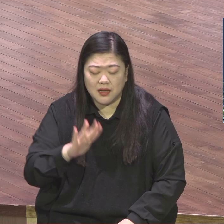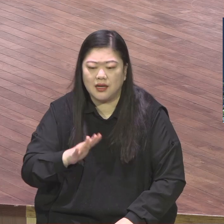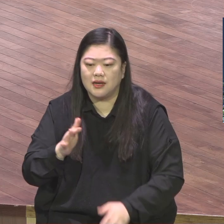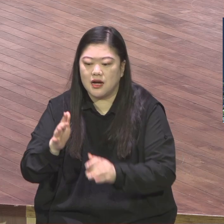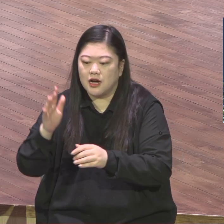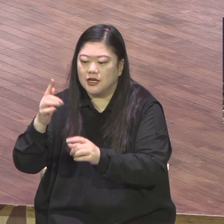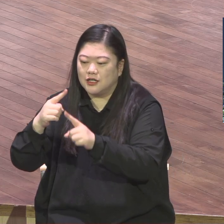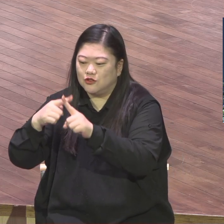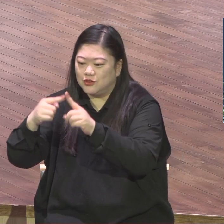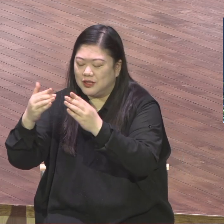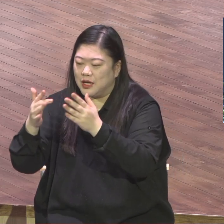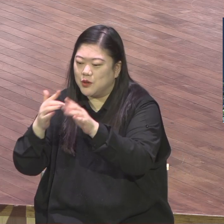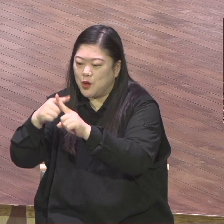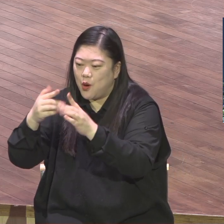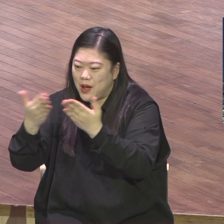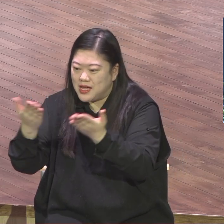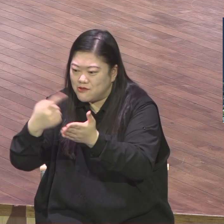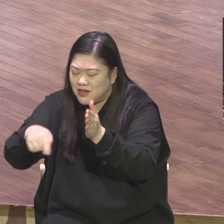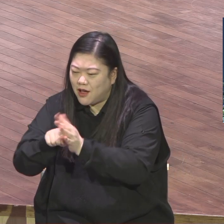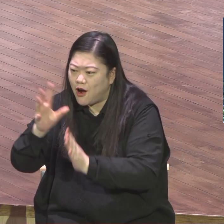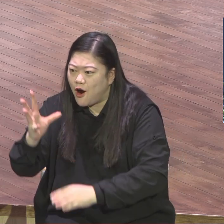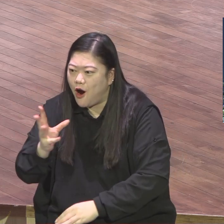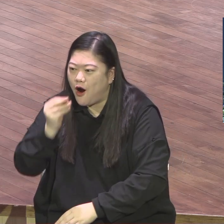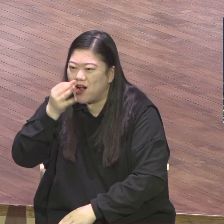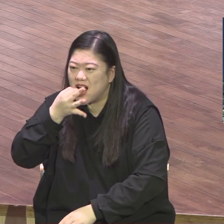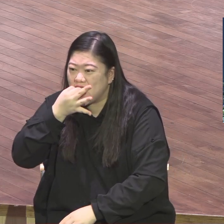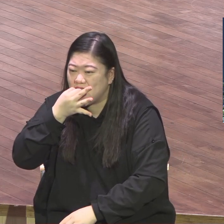직분을 감당할 때 항상 가지고 있었던 영적 자세였어요.